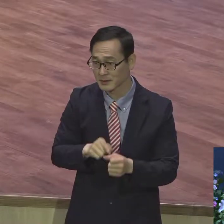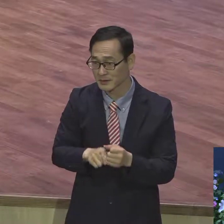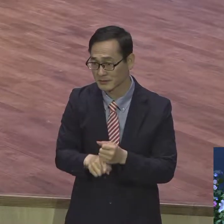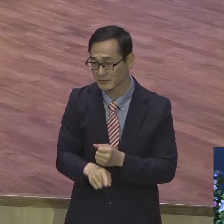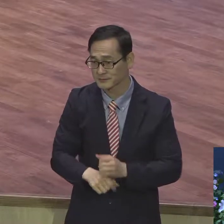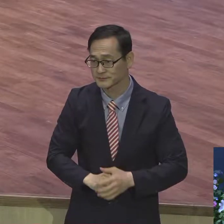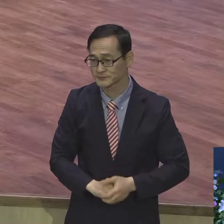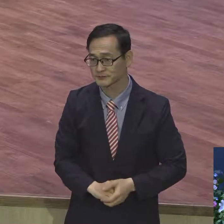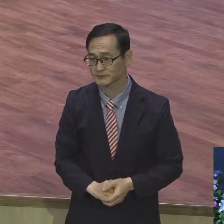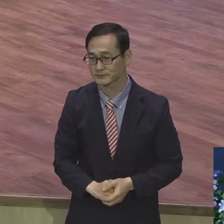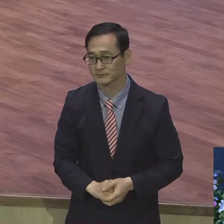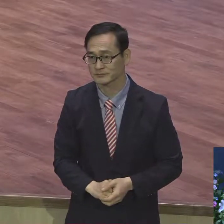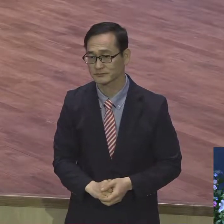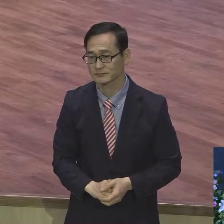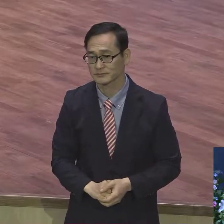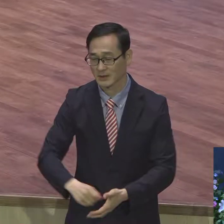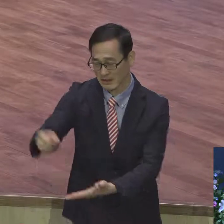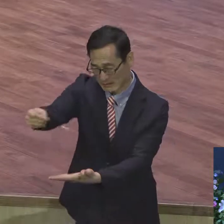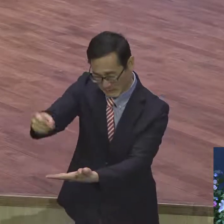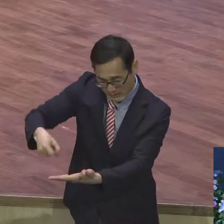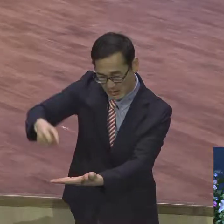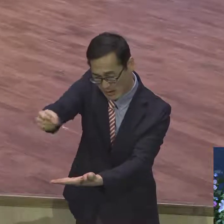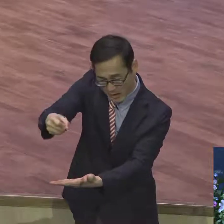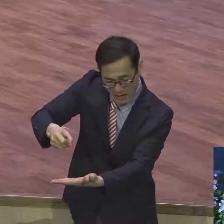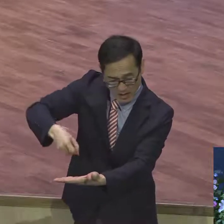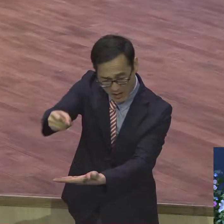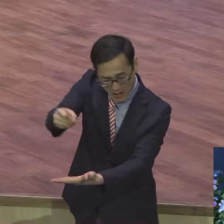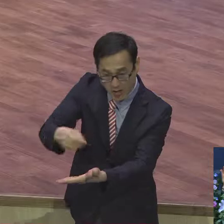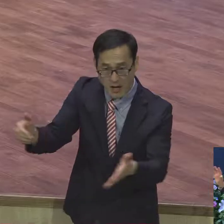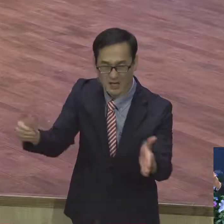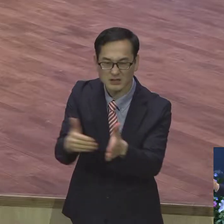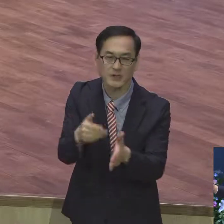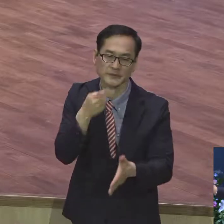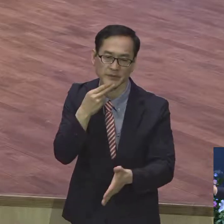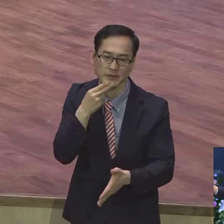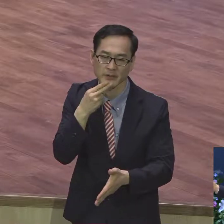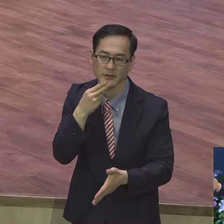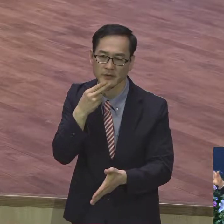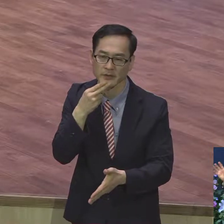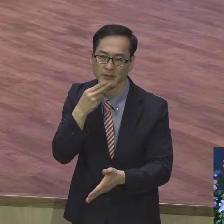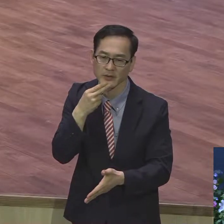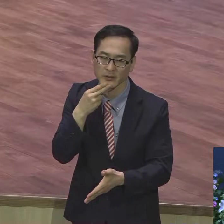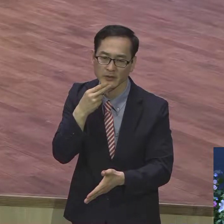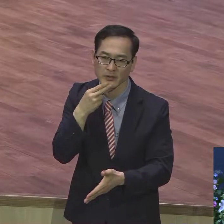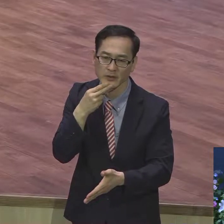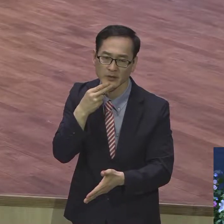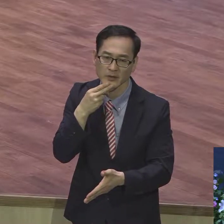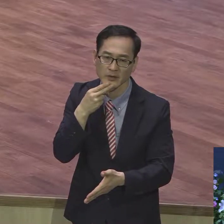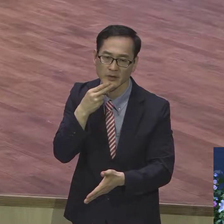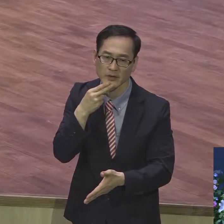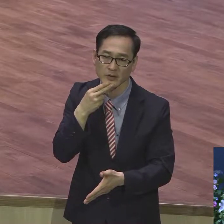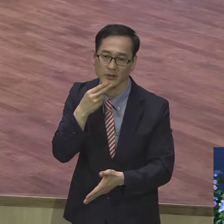다 설 수 있냐? 하늘을 높이다 사도 다 그렇게